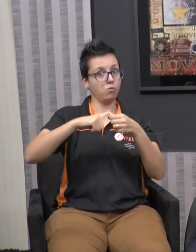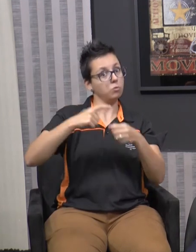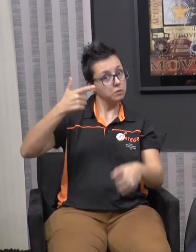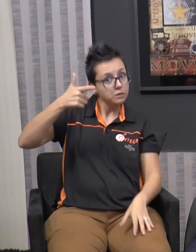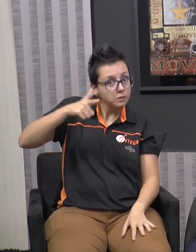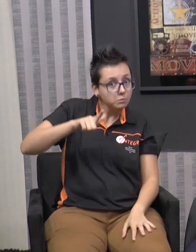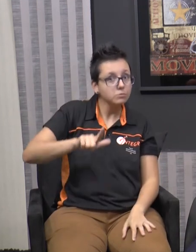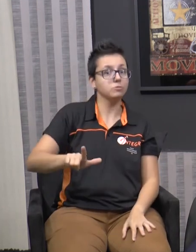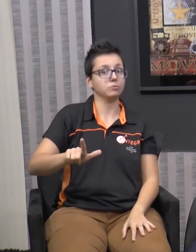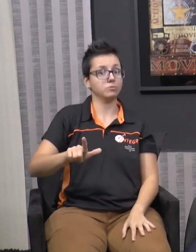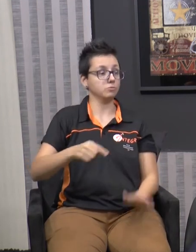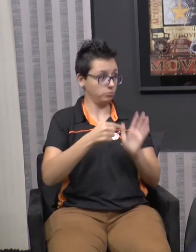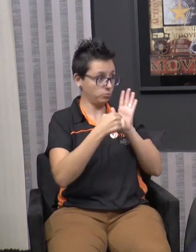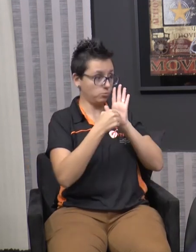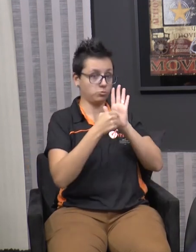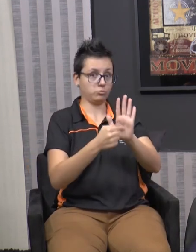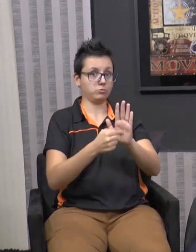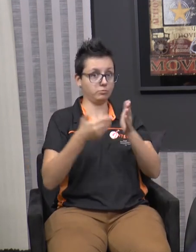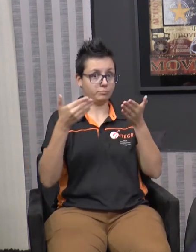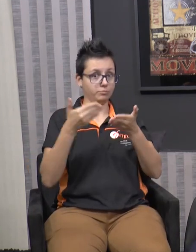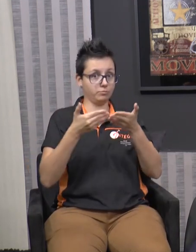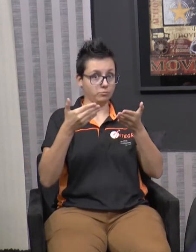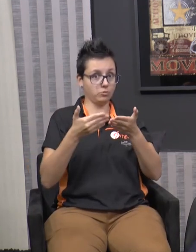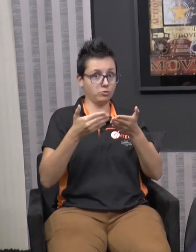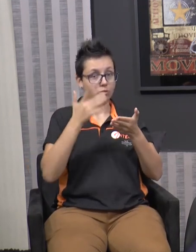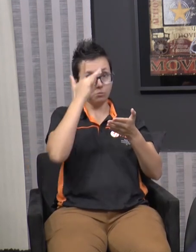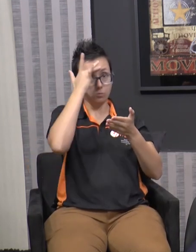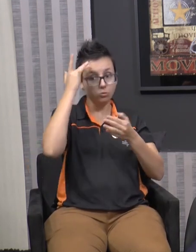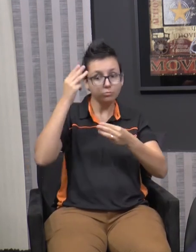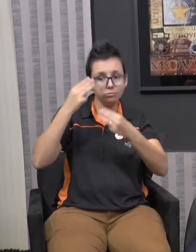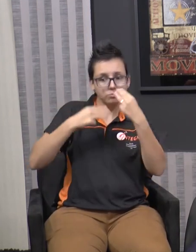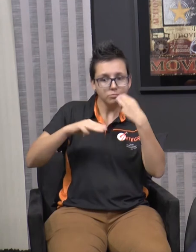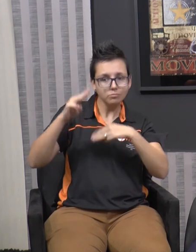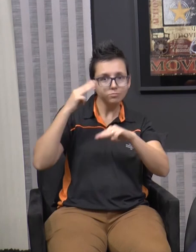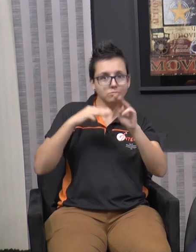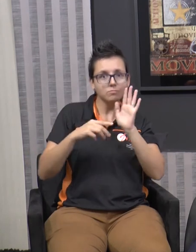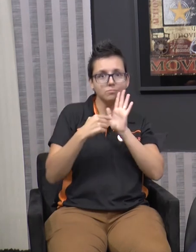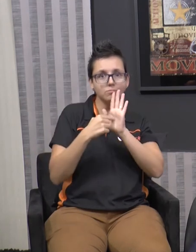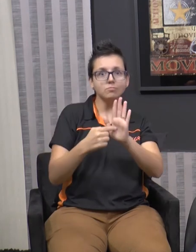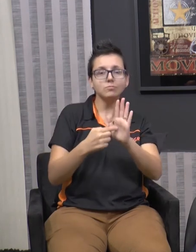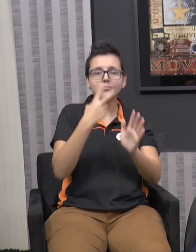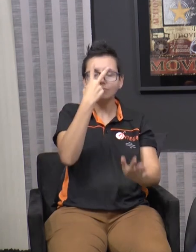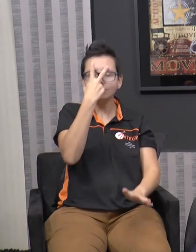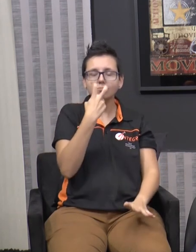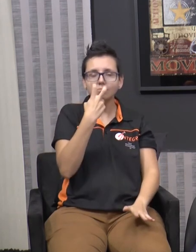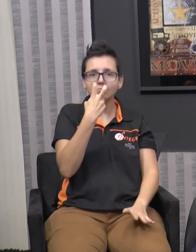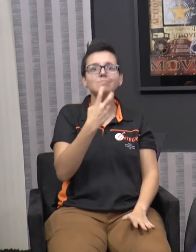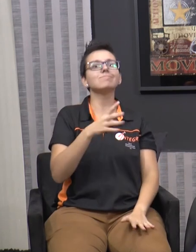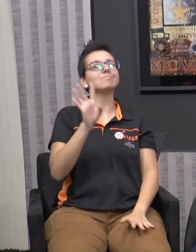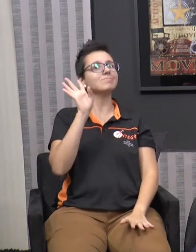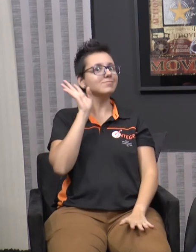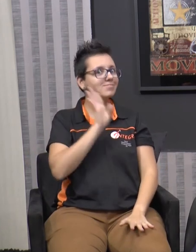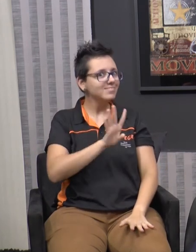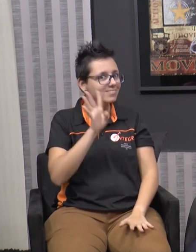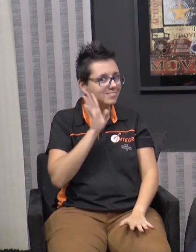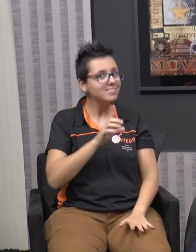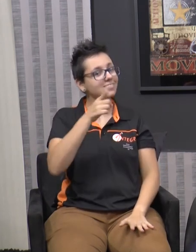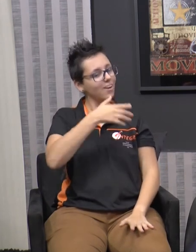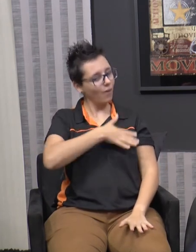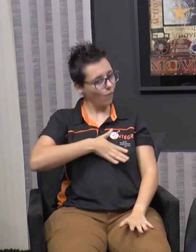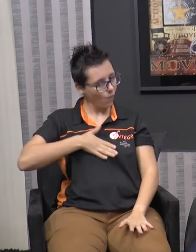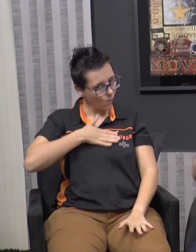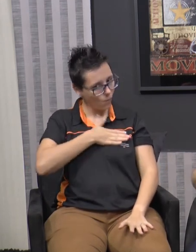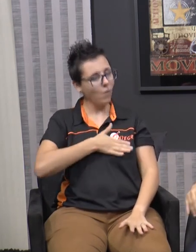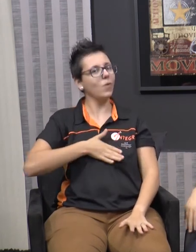trazer uma banda. Agora é uma banda de pessoas com deficiência visual. Sensacional. Não é legal? A gente vai curtir essa